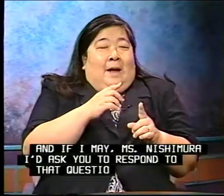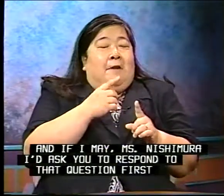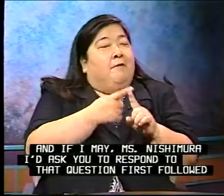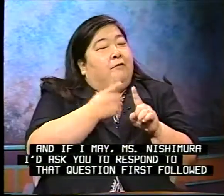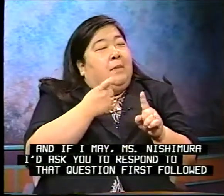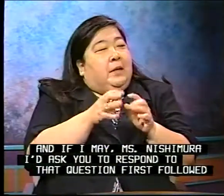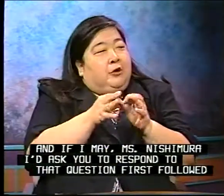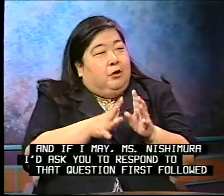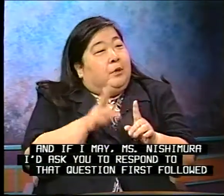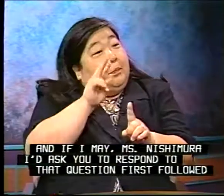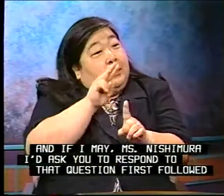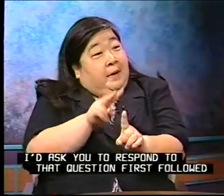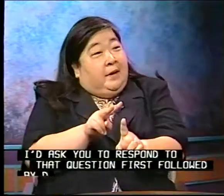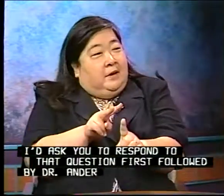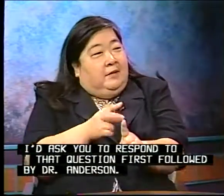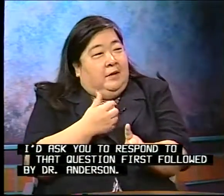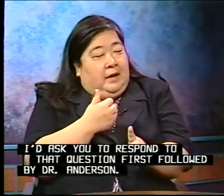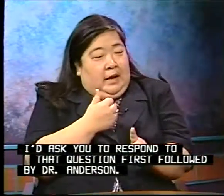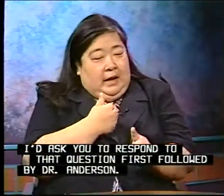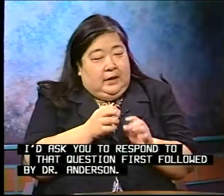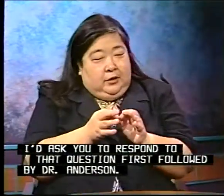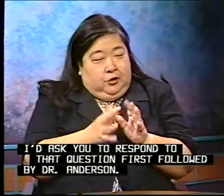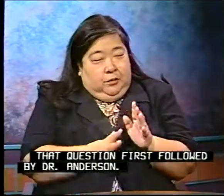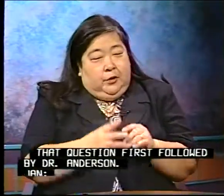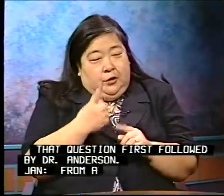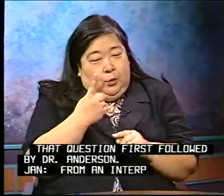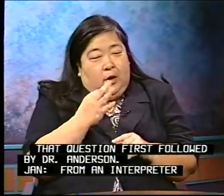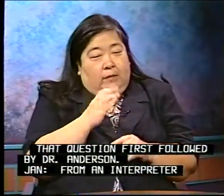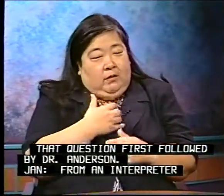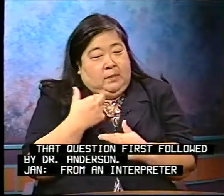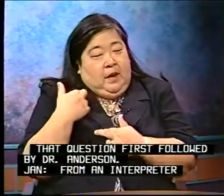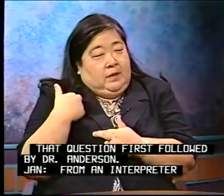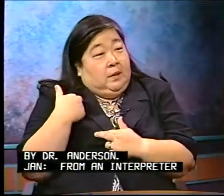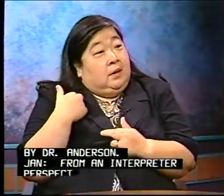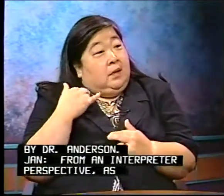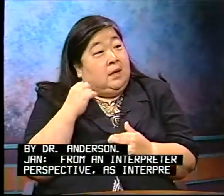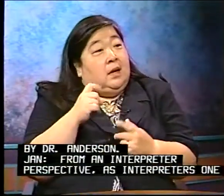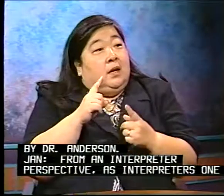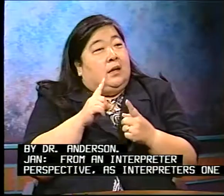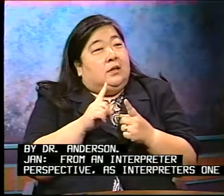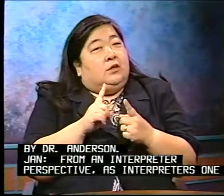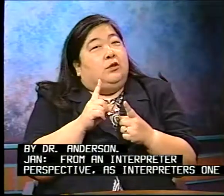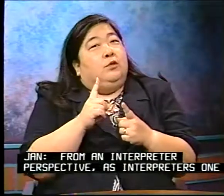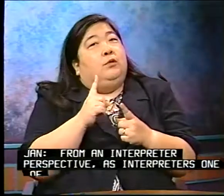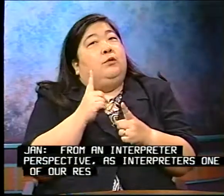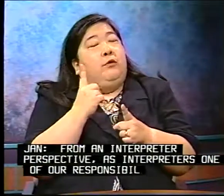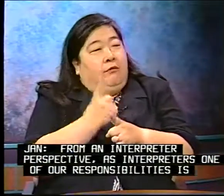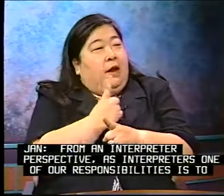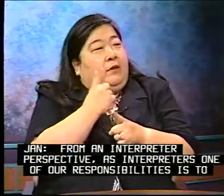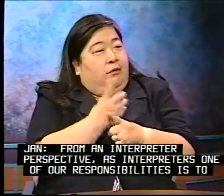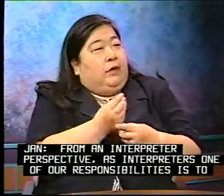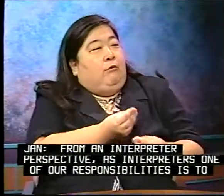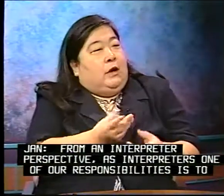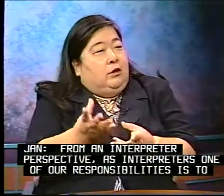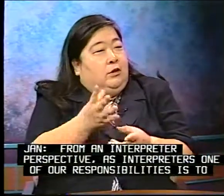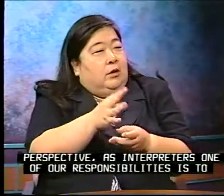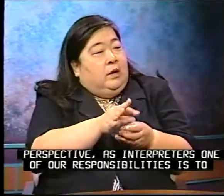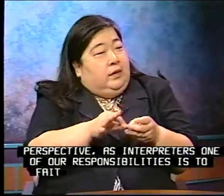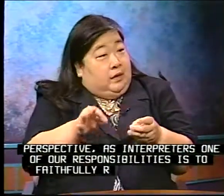From an interpreter perspective, as interpreters, one of our responsibilities is to faithfully render the